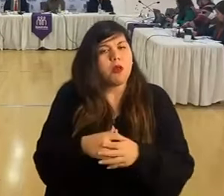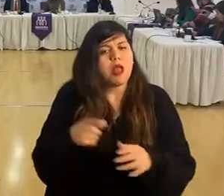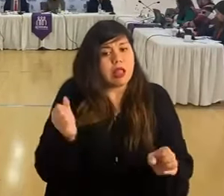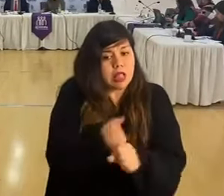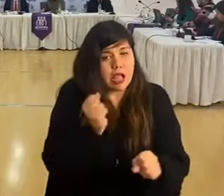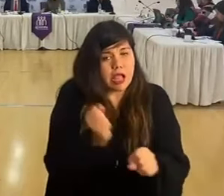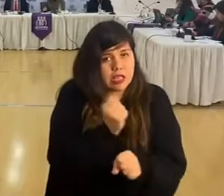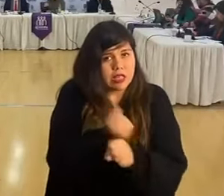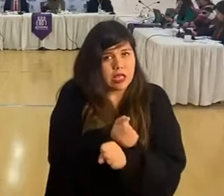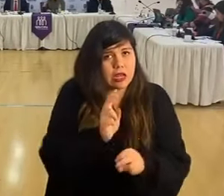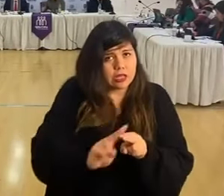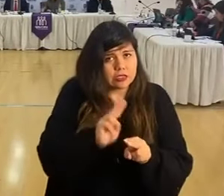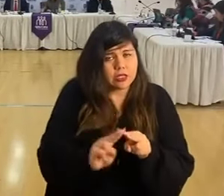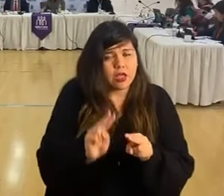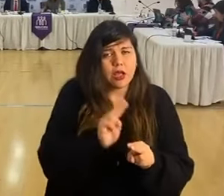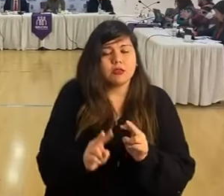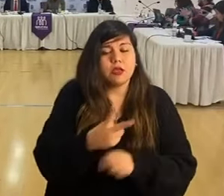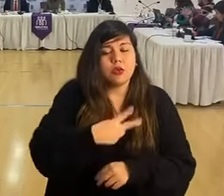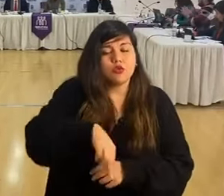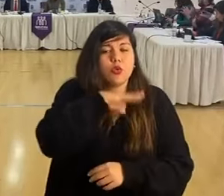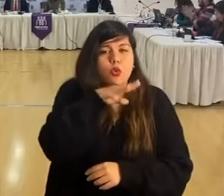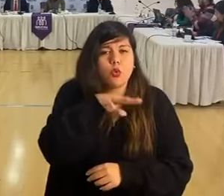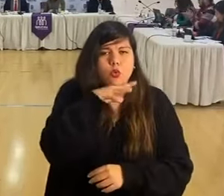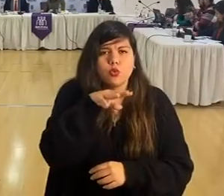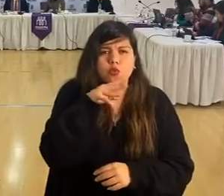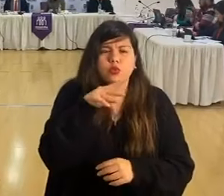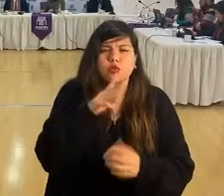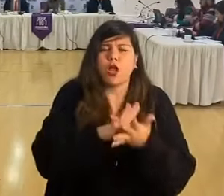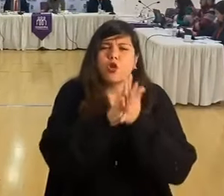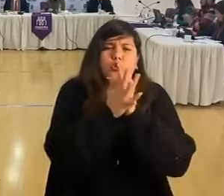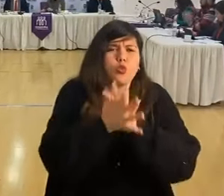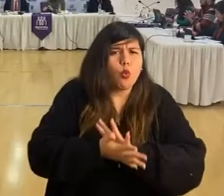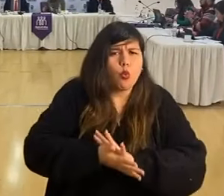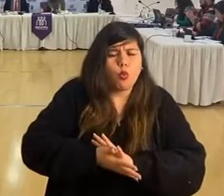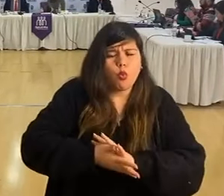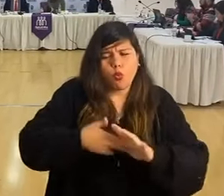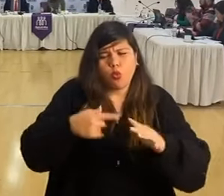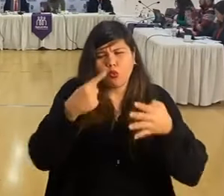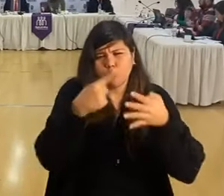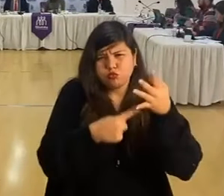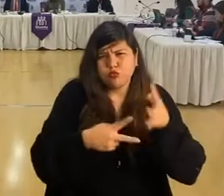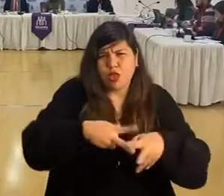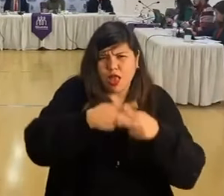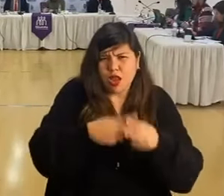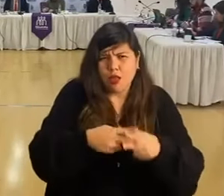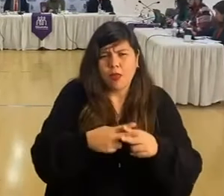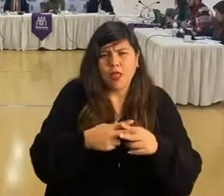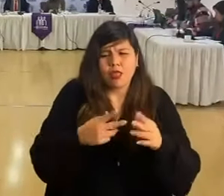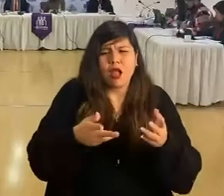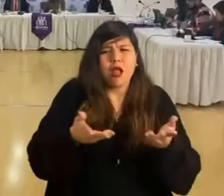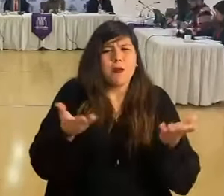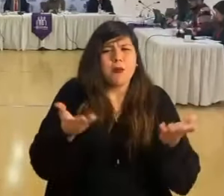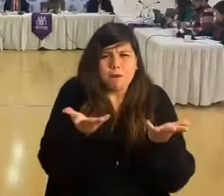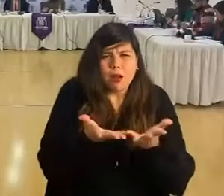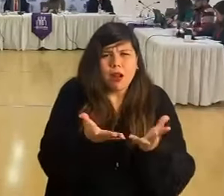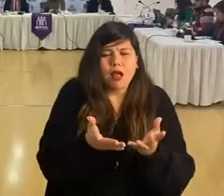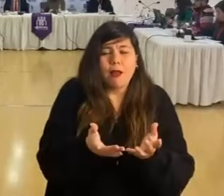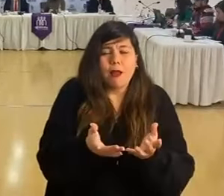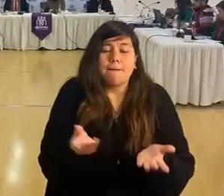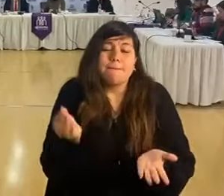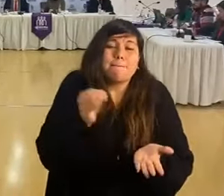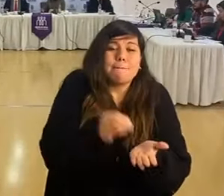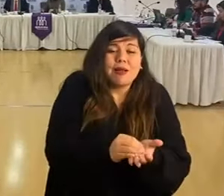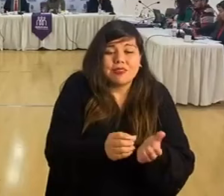talleres y vamos a usar todos los dispositivos a la calle para que la gran